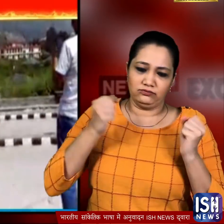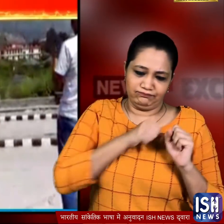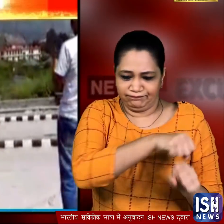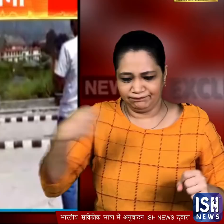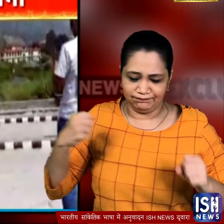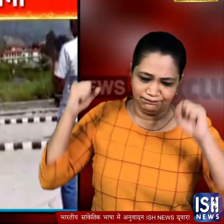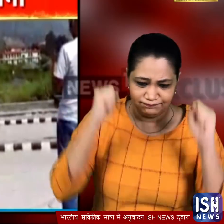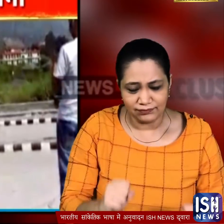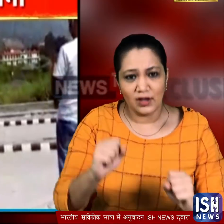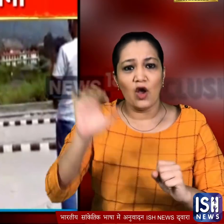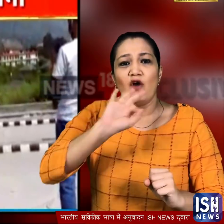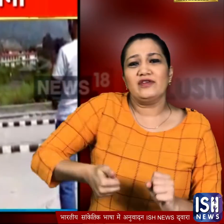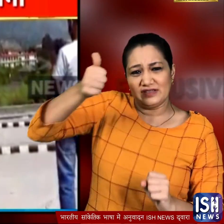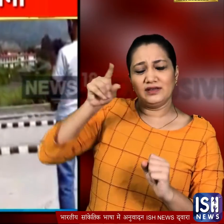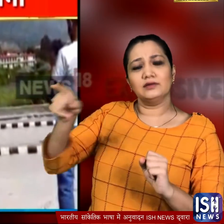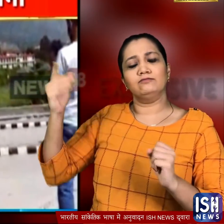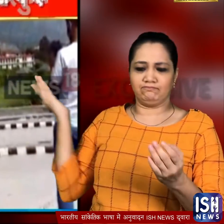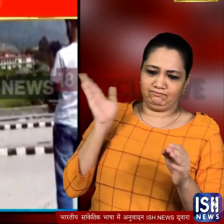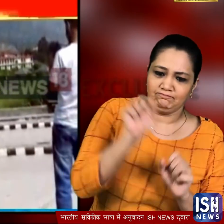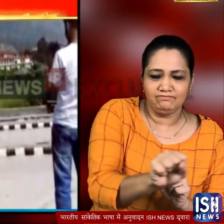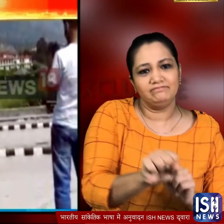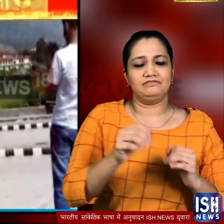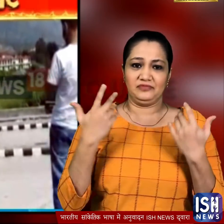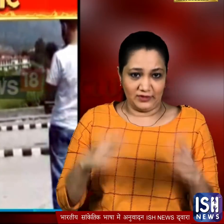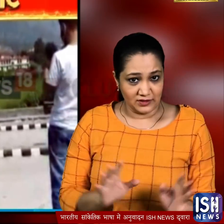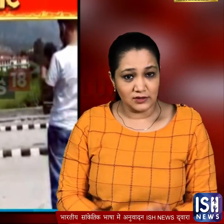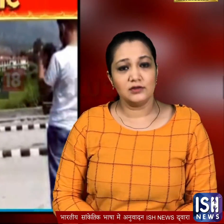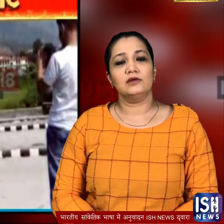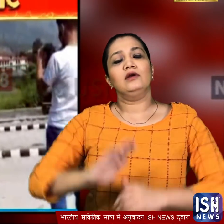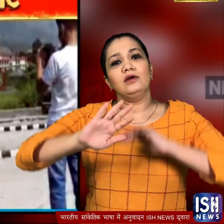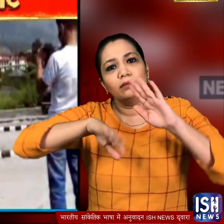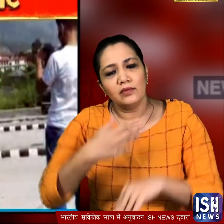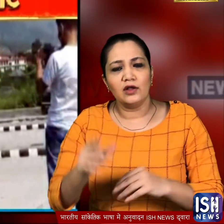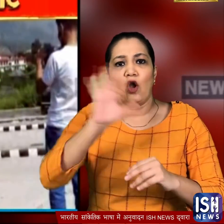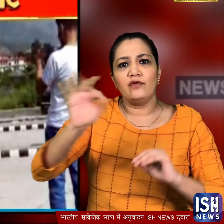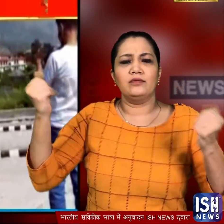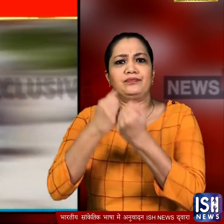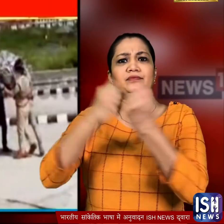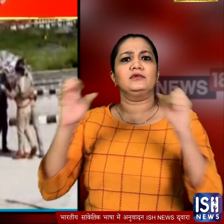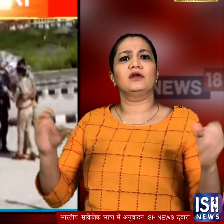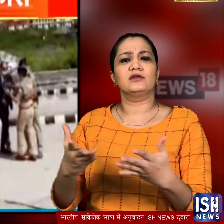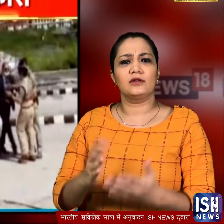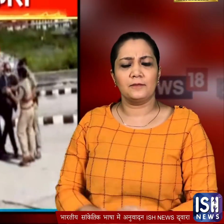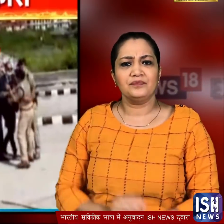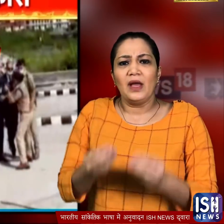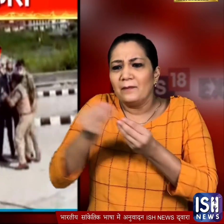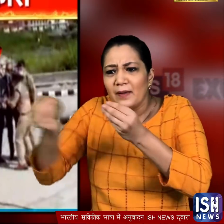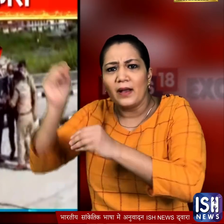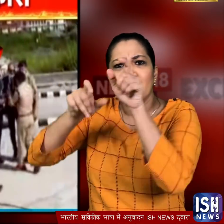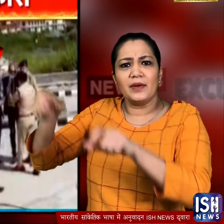सिक्योरिटी इंचार्ज ने उनके बैठने के बाद कार का तरवाजा बंद किया जिसके बाद अफसरों की भिणन चुरू ही आसपास के लोग भी वहां मौजूद थे